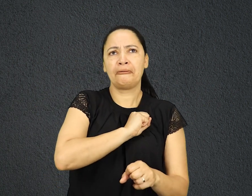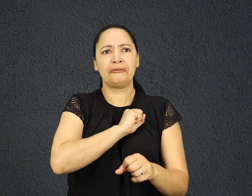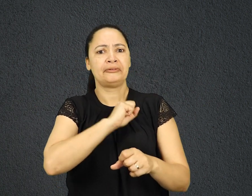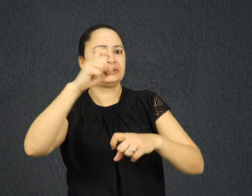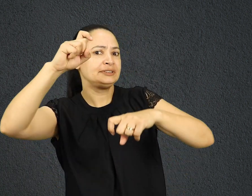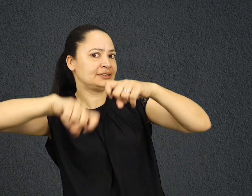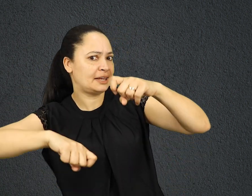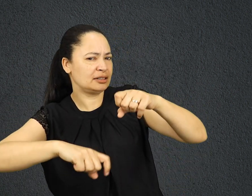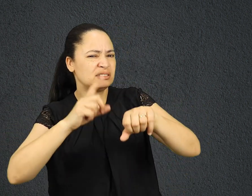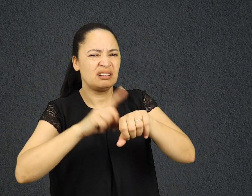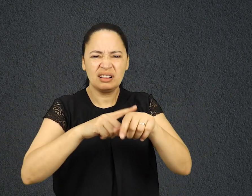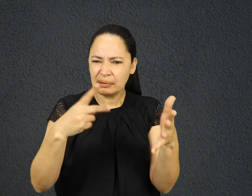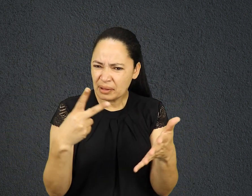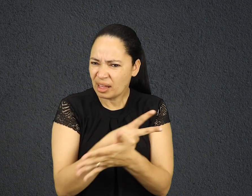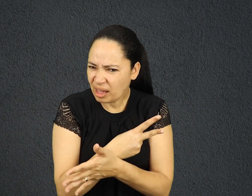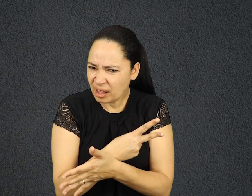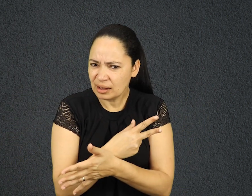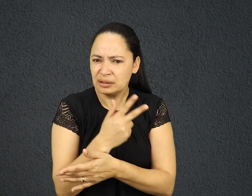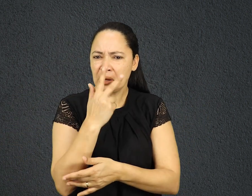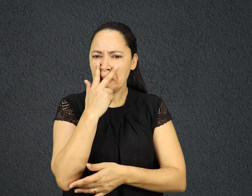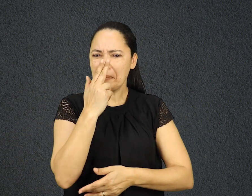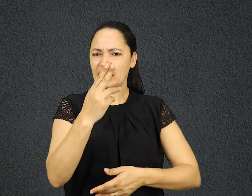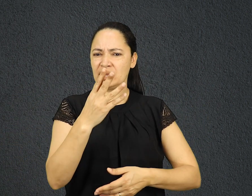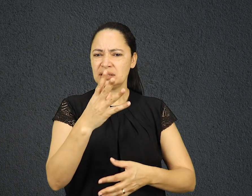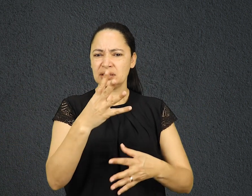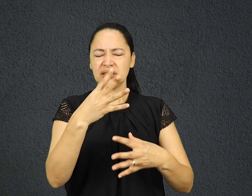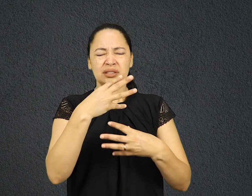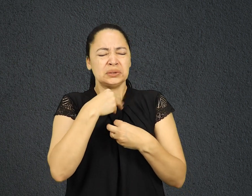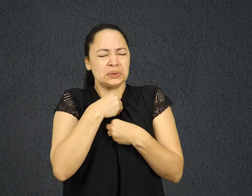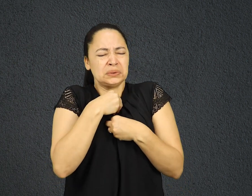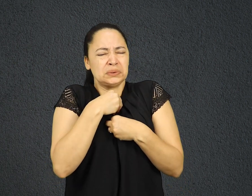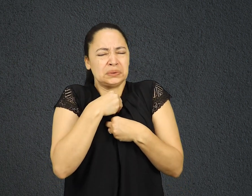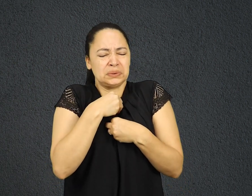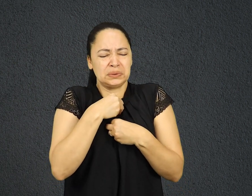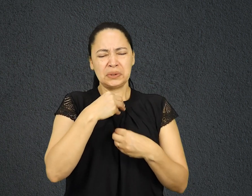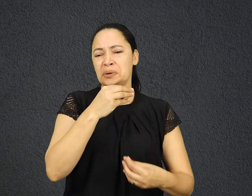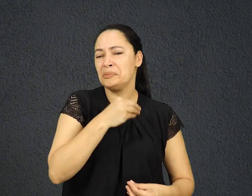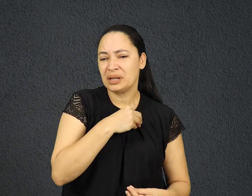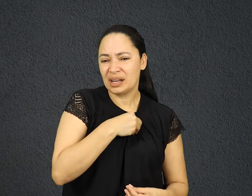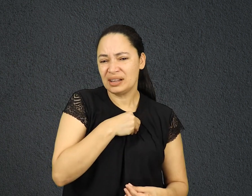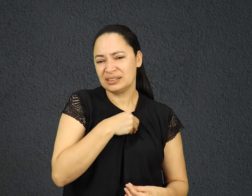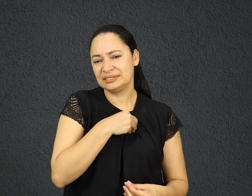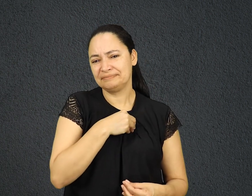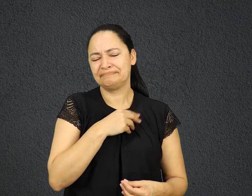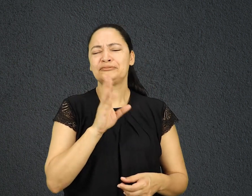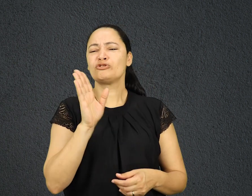provocados fora de tempo, deixam marcas profundas, feridas difíceis de cicatrizar. Uma pesquisa